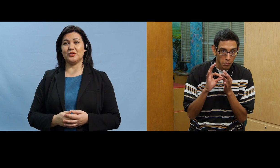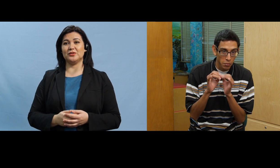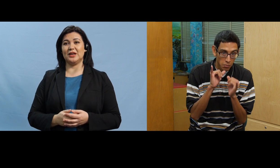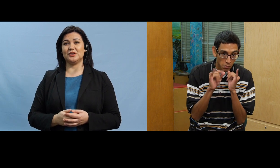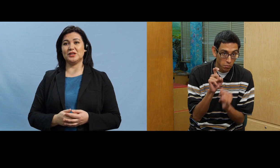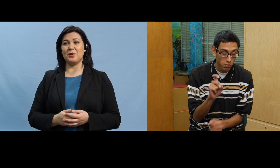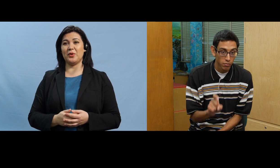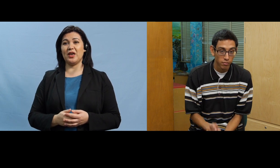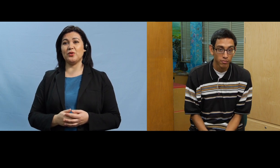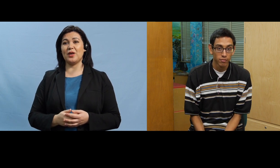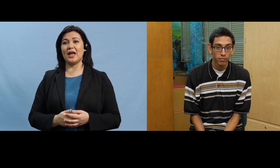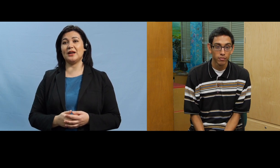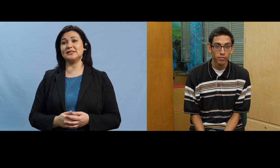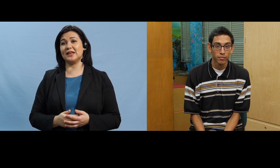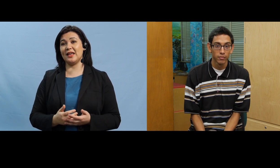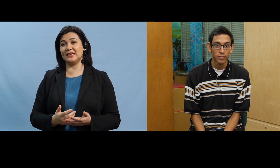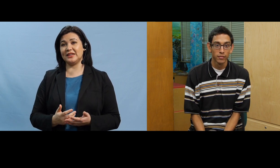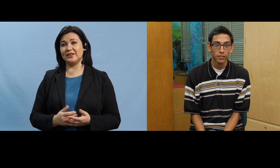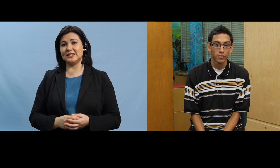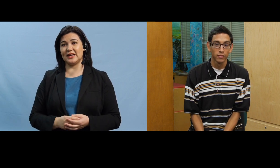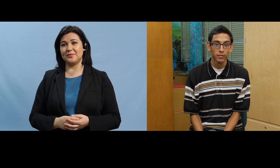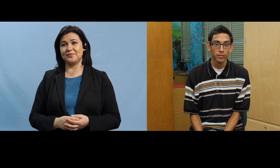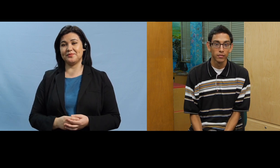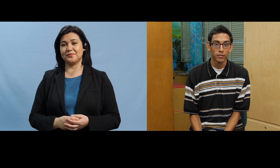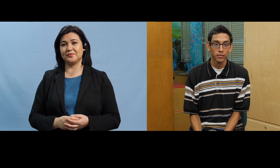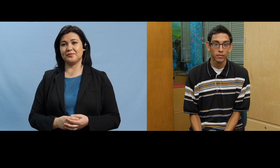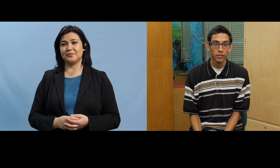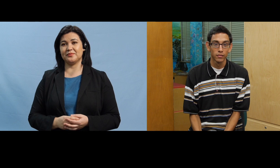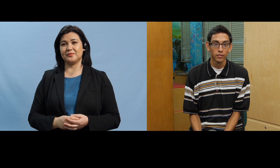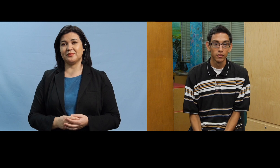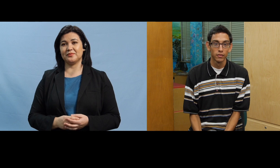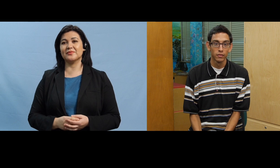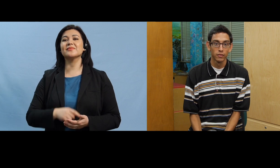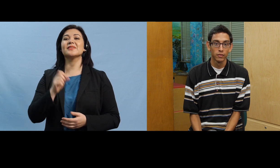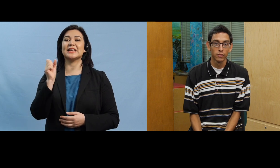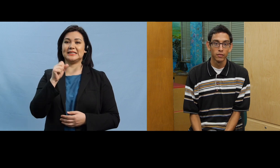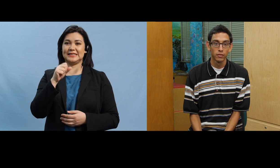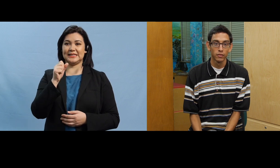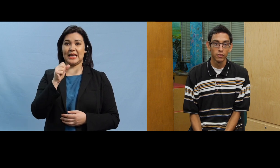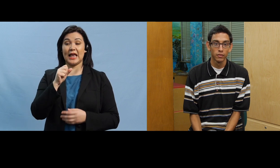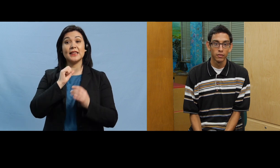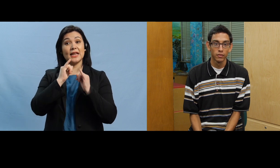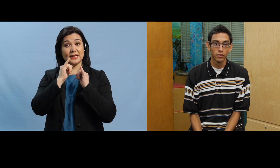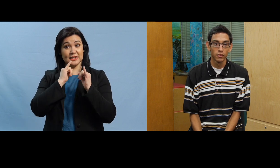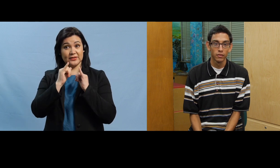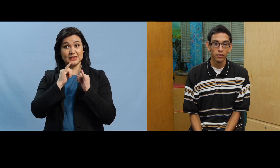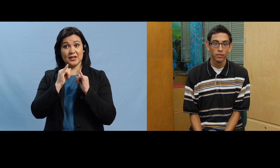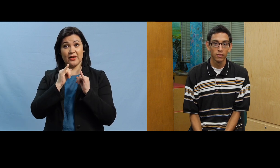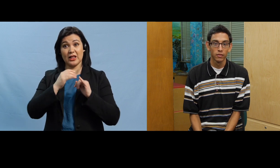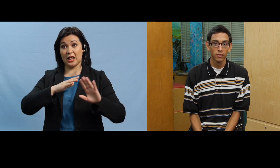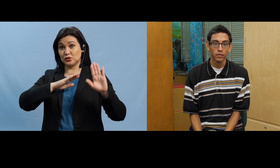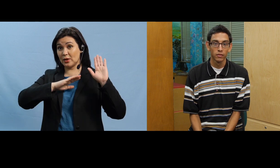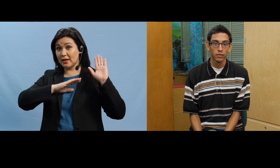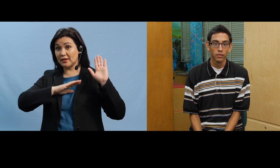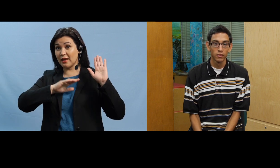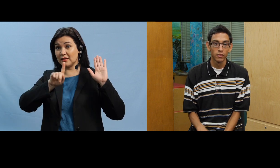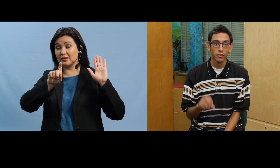perfecto entonces me puede ayudar acerca de la entrevista si en cuanto a la entrevista de la ciudadanía